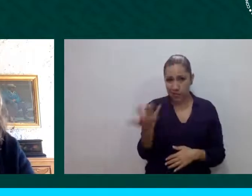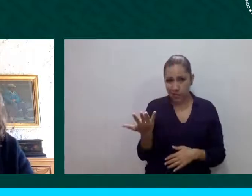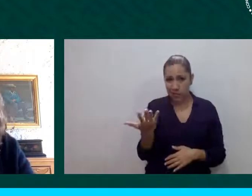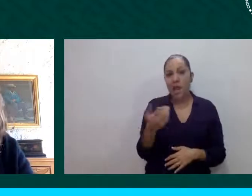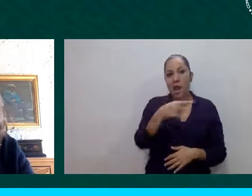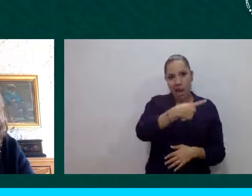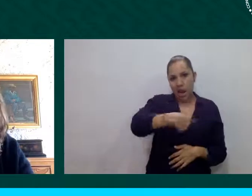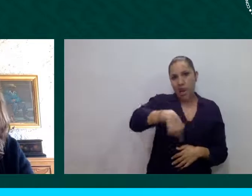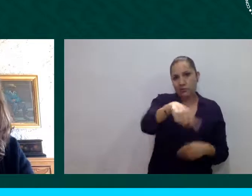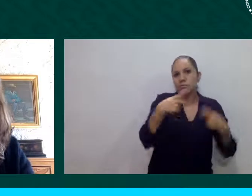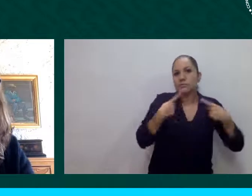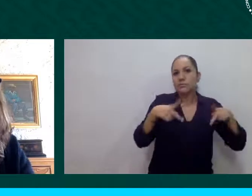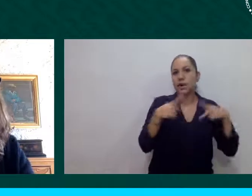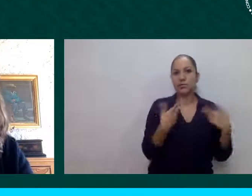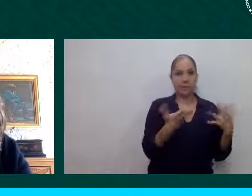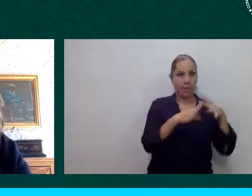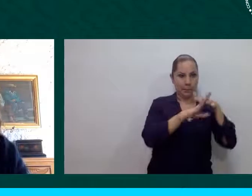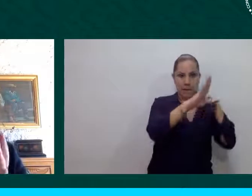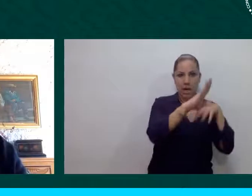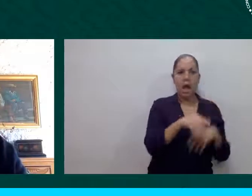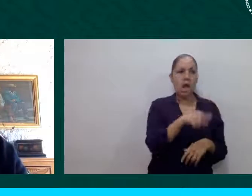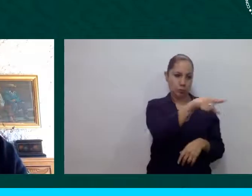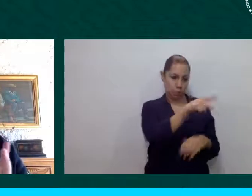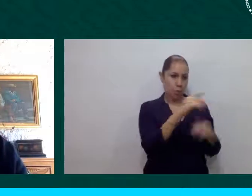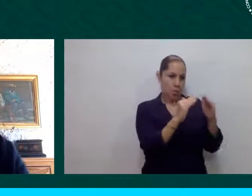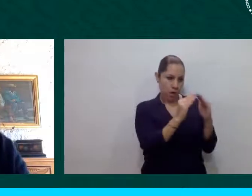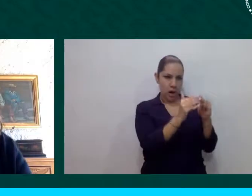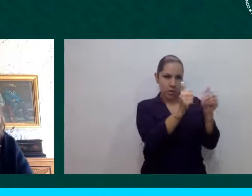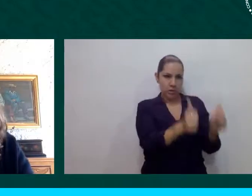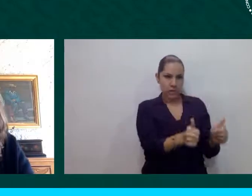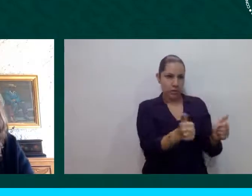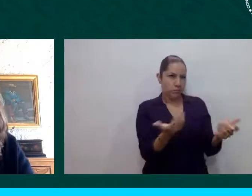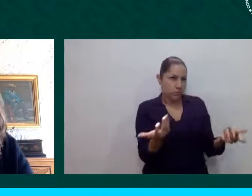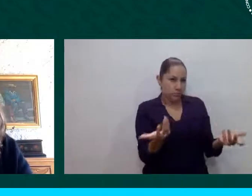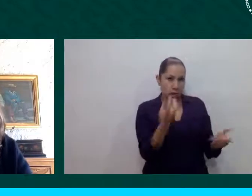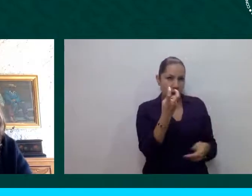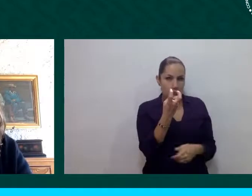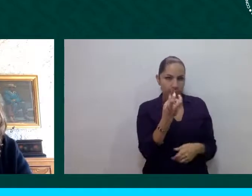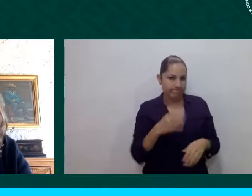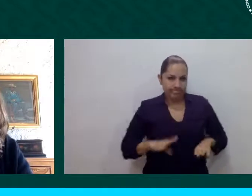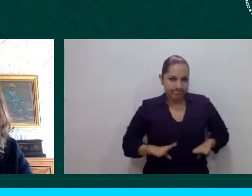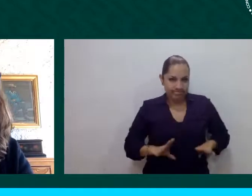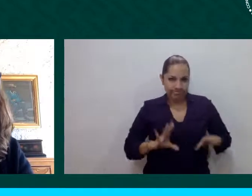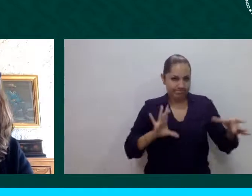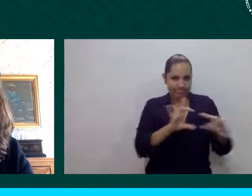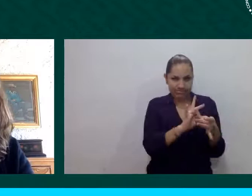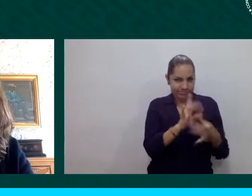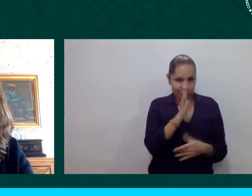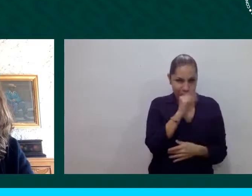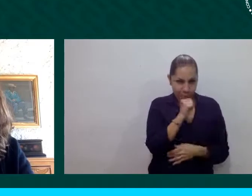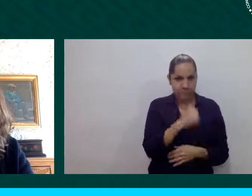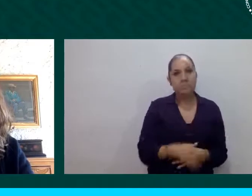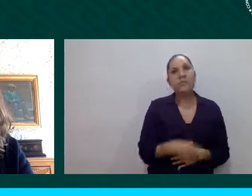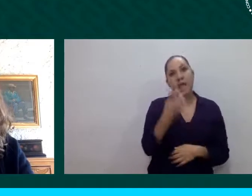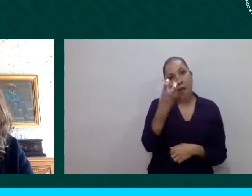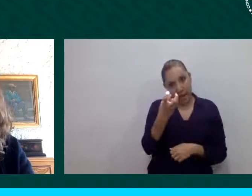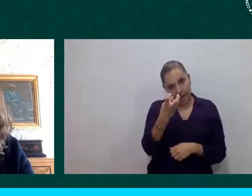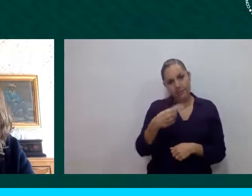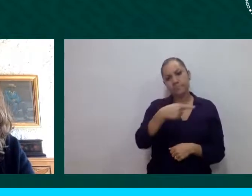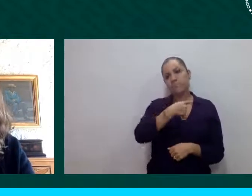resulta evidente que no es posible. Entonces, bueno, pues realizamos esta serie de conversatorios a partir de las cuales, pues,